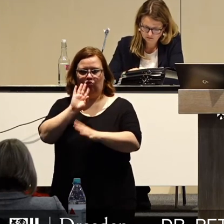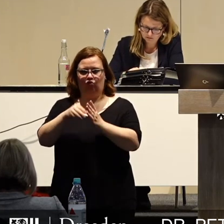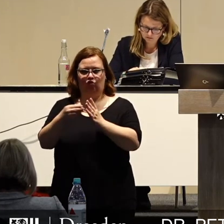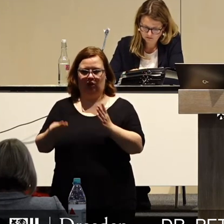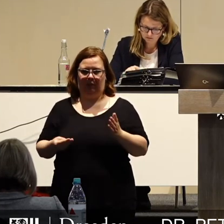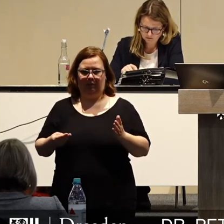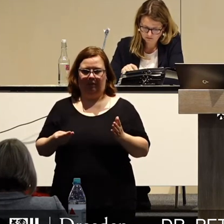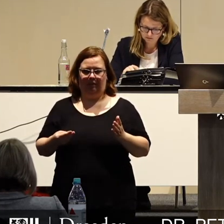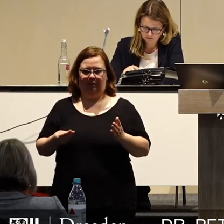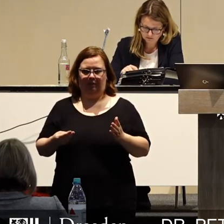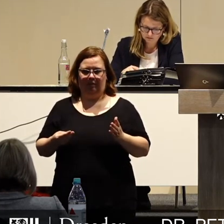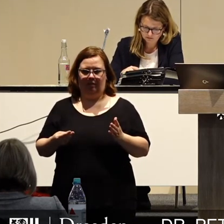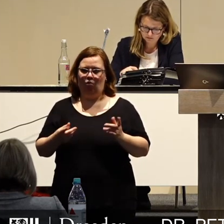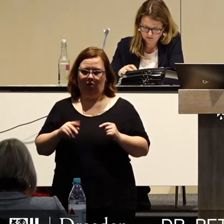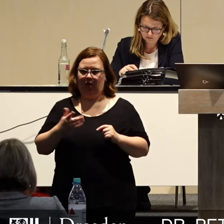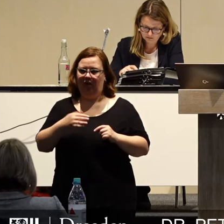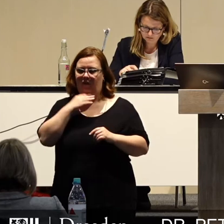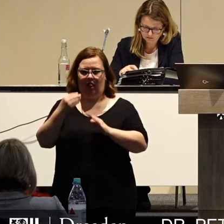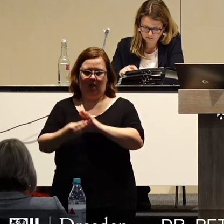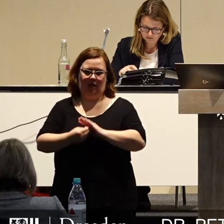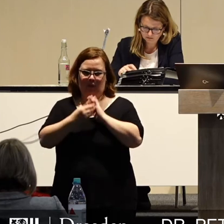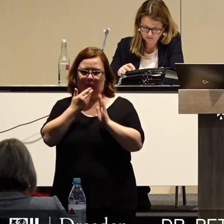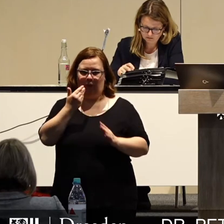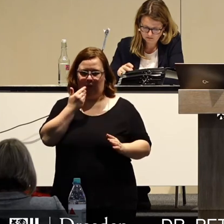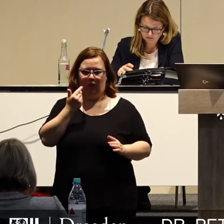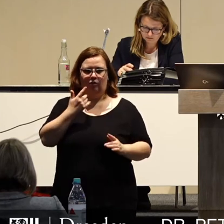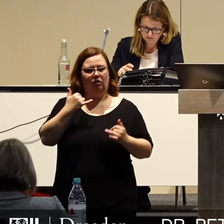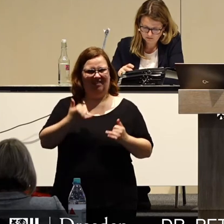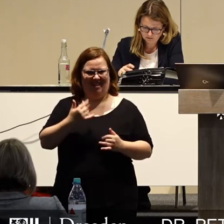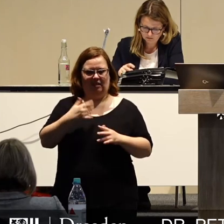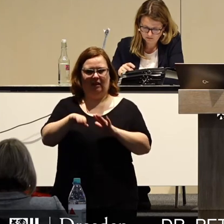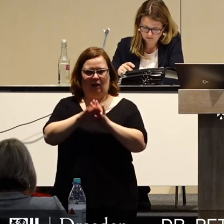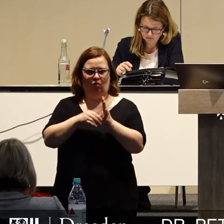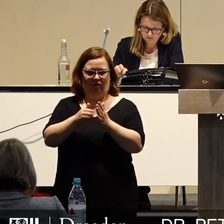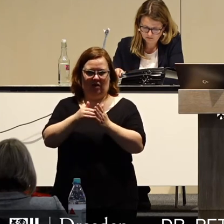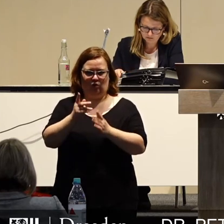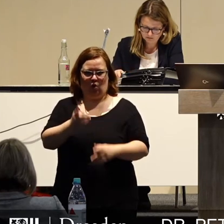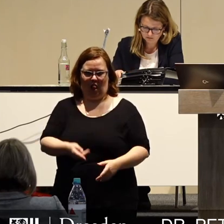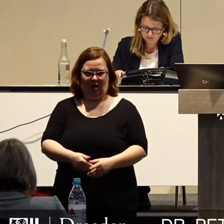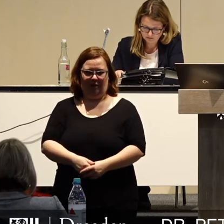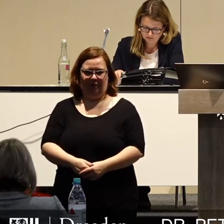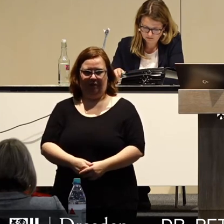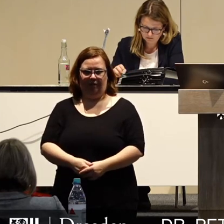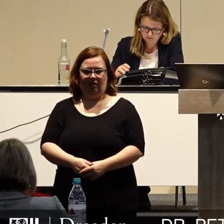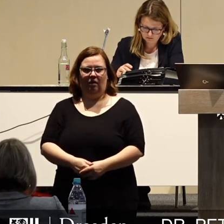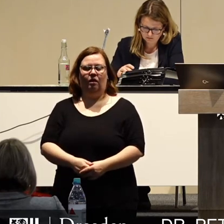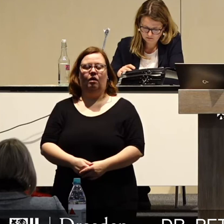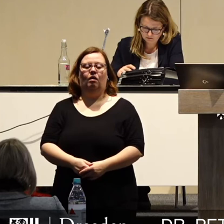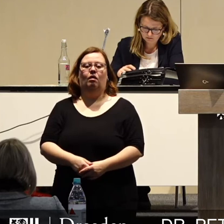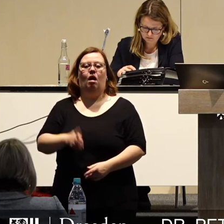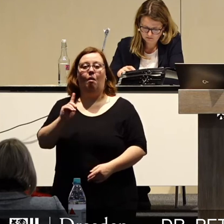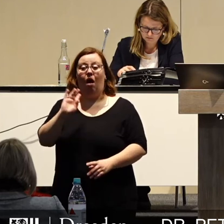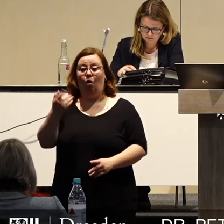haben, dafür, dass es nicht so viel geben wird, sondern die jetzt die Regelung weiter gilt. Aber es stecken auch alle